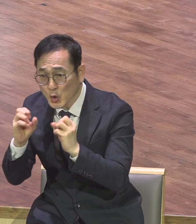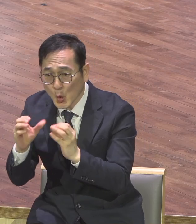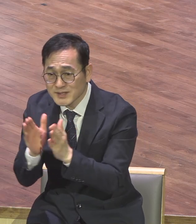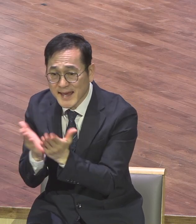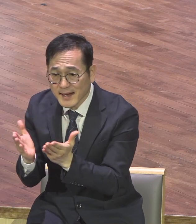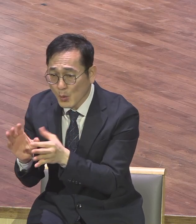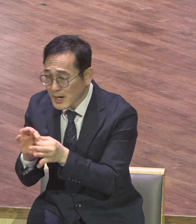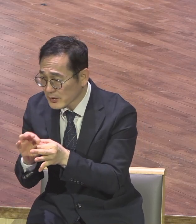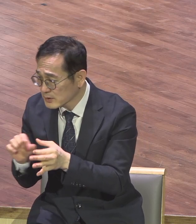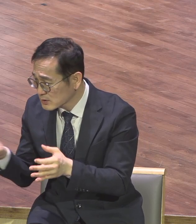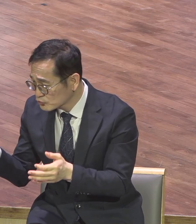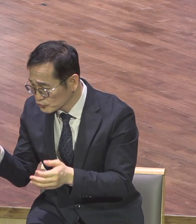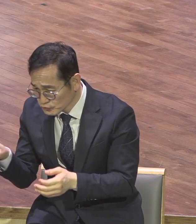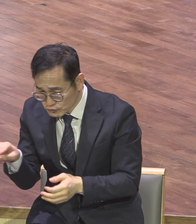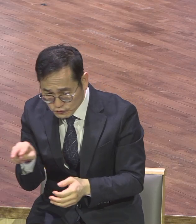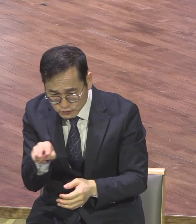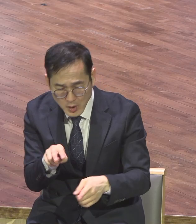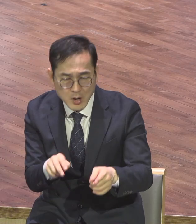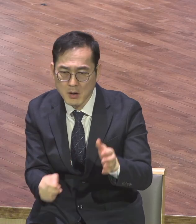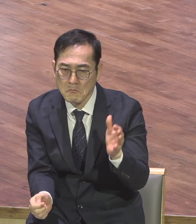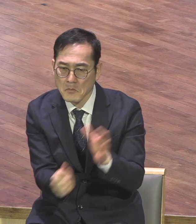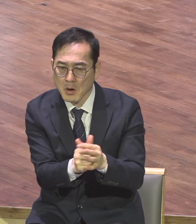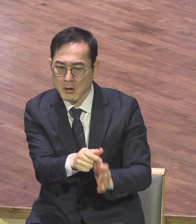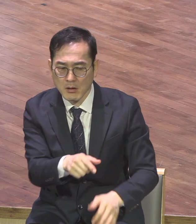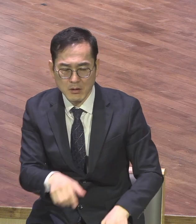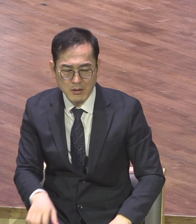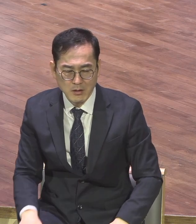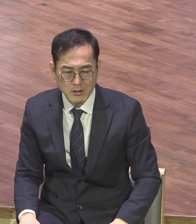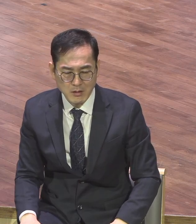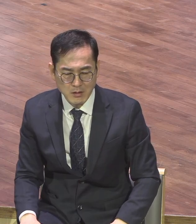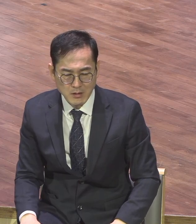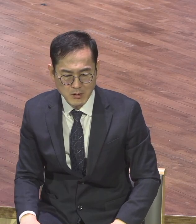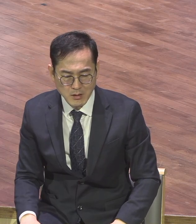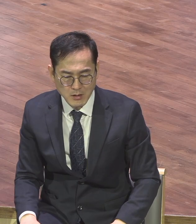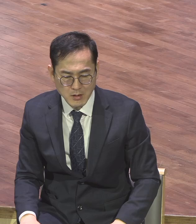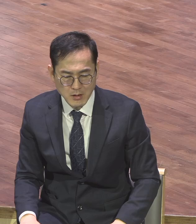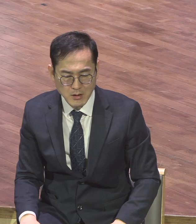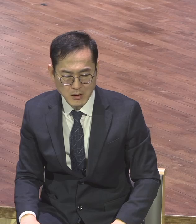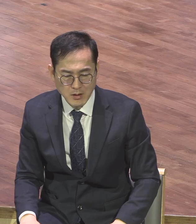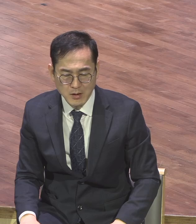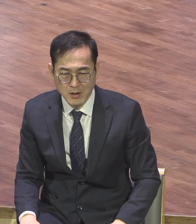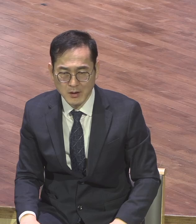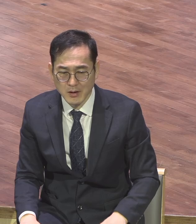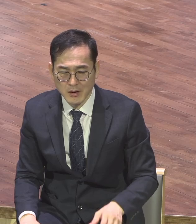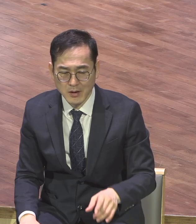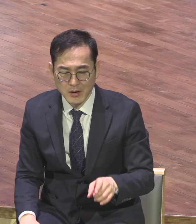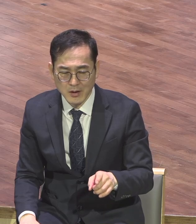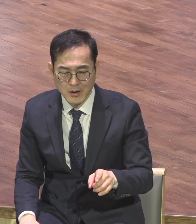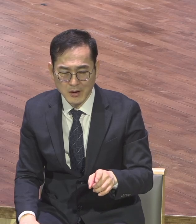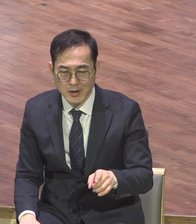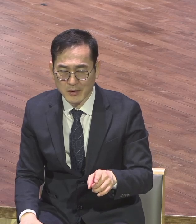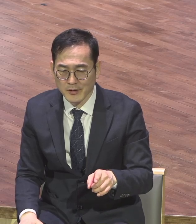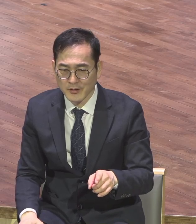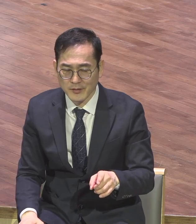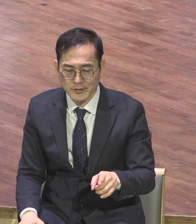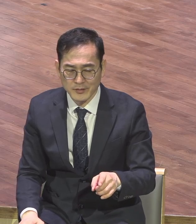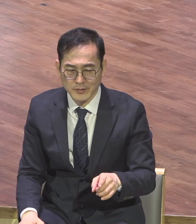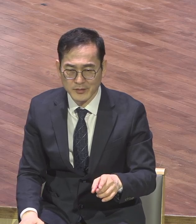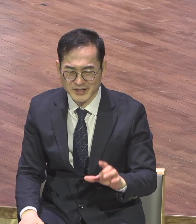세련되게 했어요 좀 더 갈등나무 찍으면 그게 또 딱 찍으면 또 다 나와 그게 또 요구하는 심지어 그 나라의